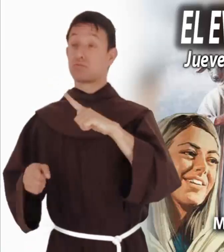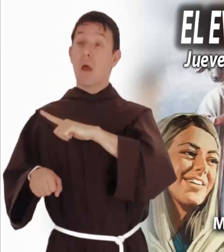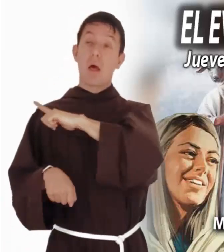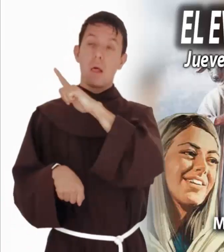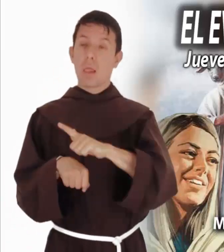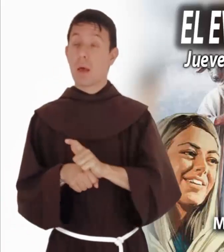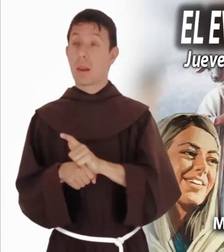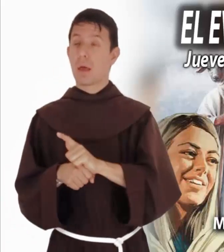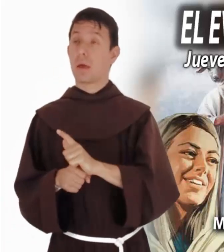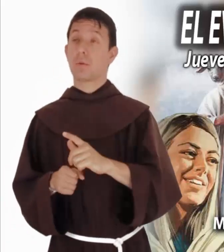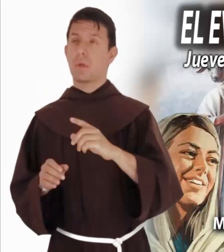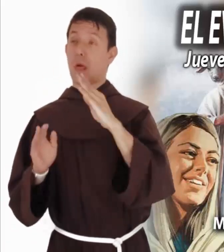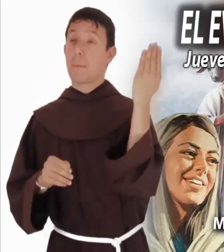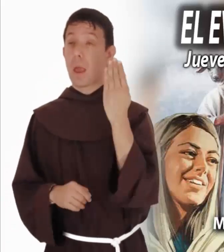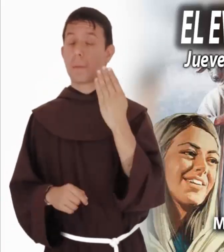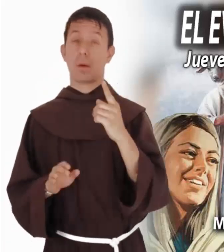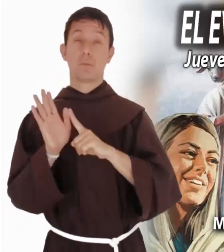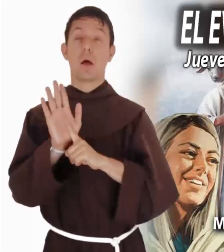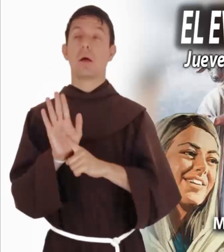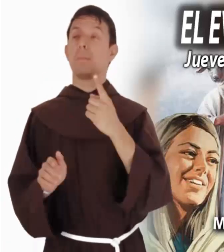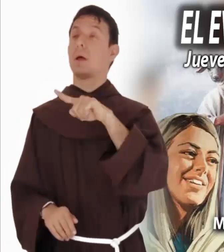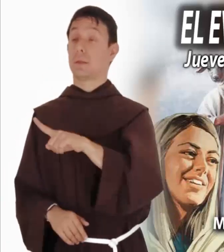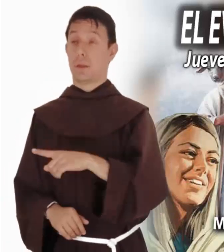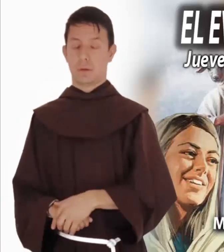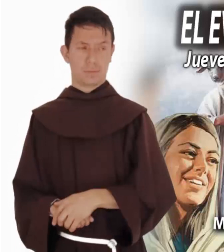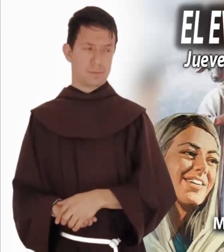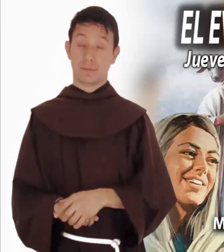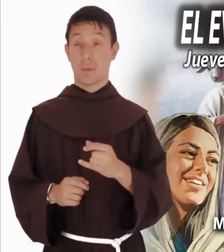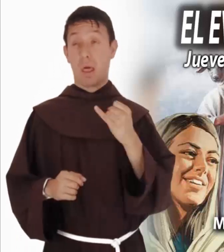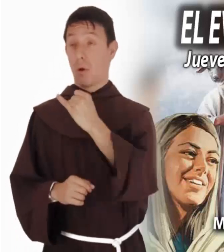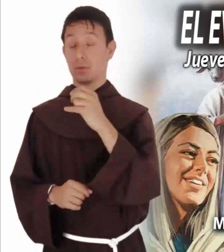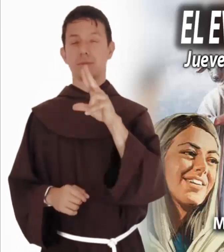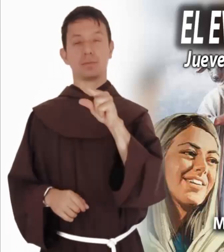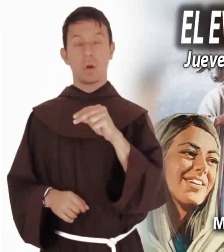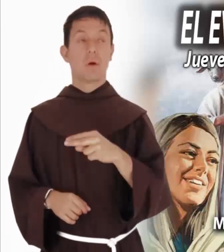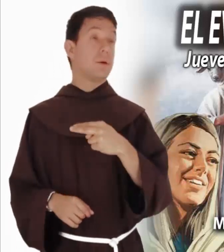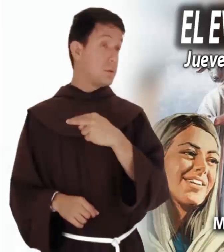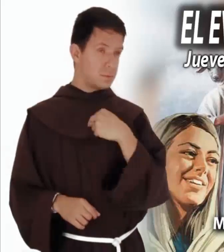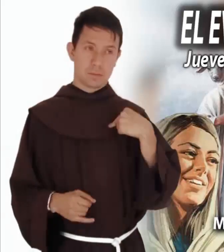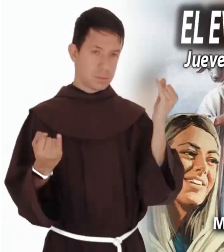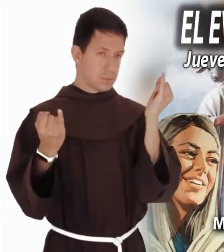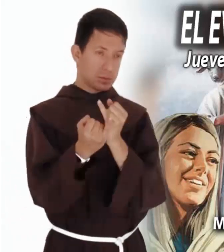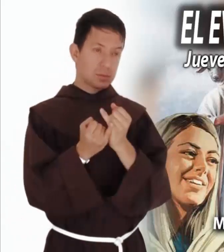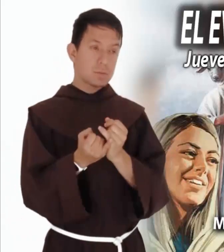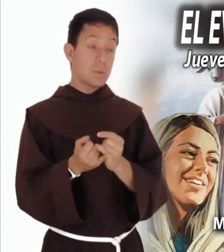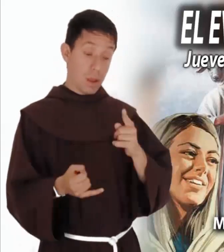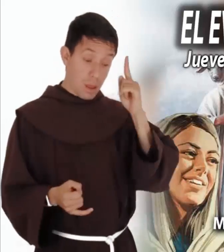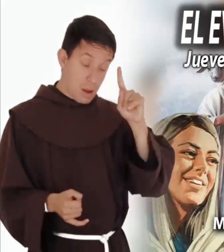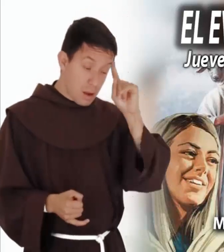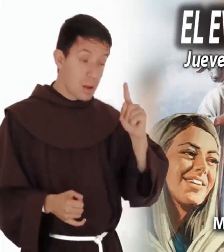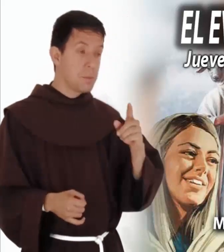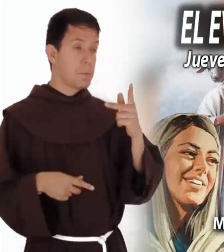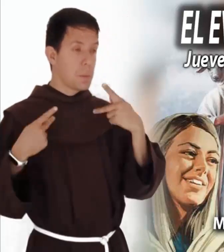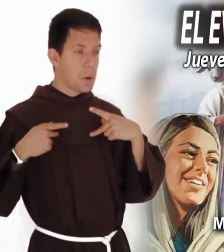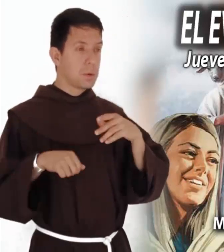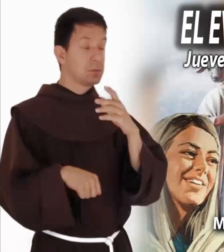proponía la moralidad bíblica. Nosotros mismos aconsejamos a nuestros seres queridos que no anden